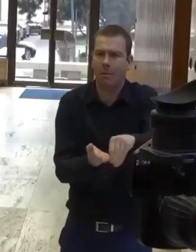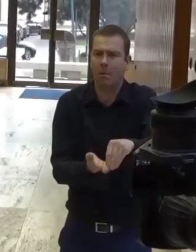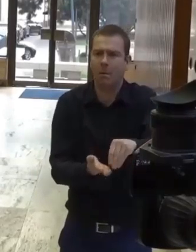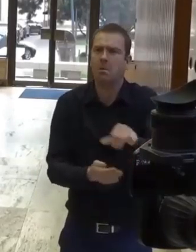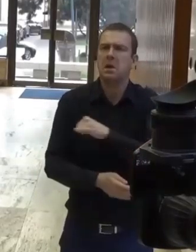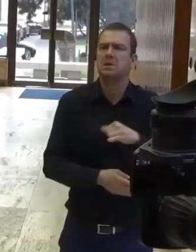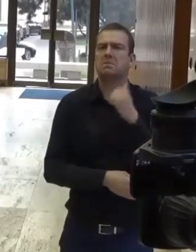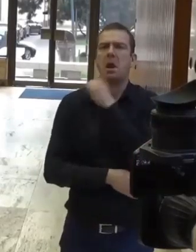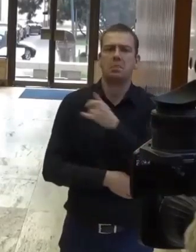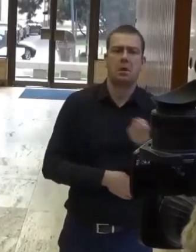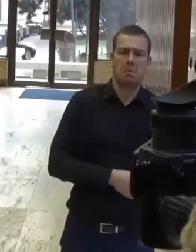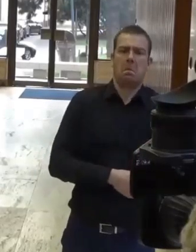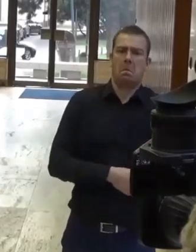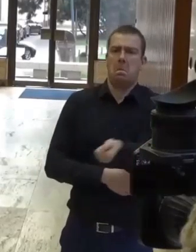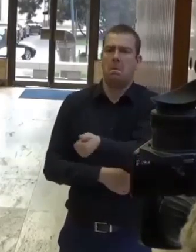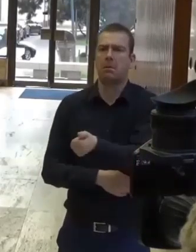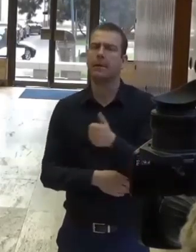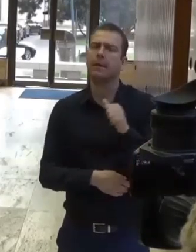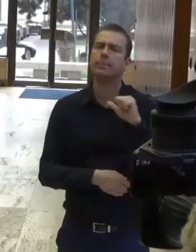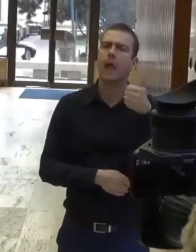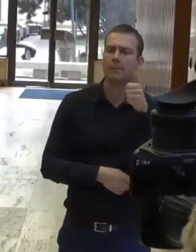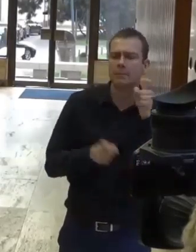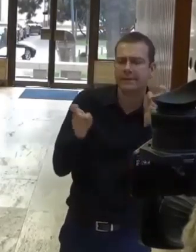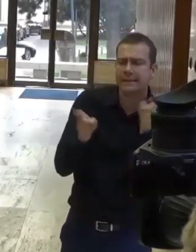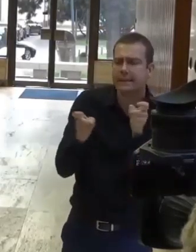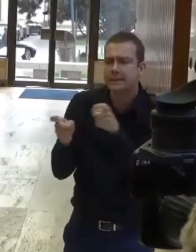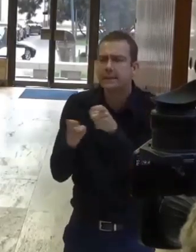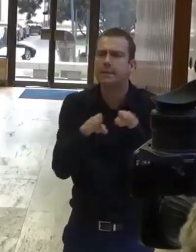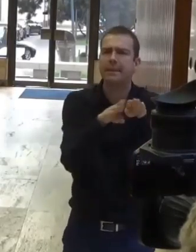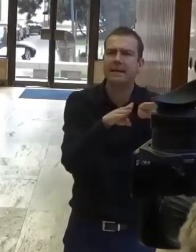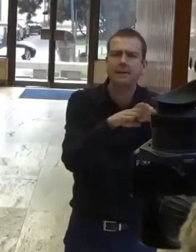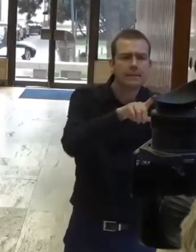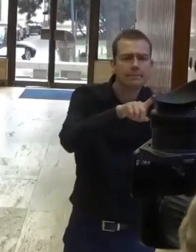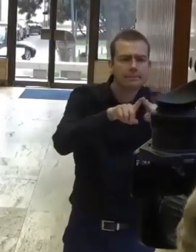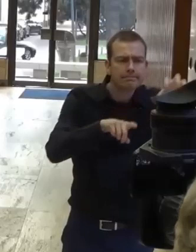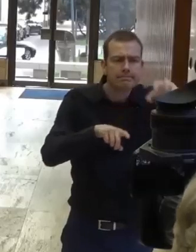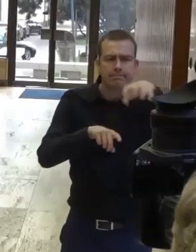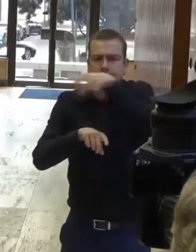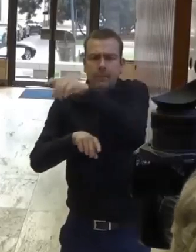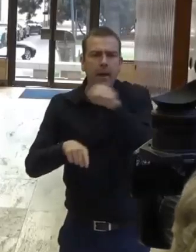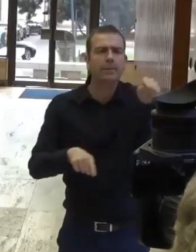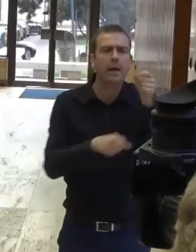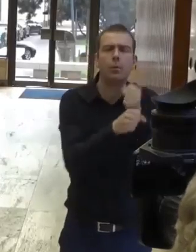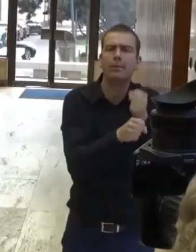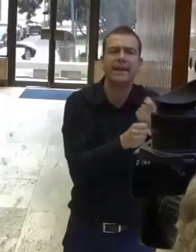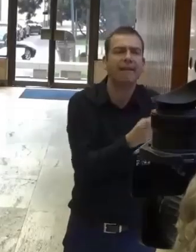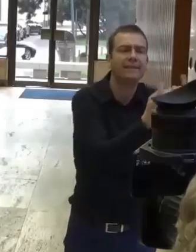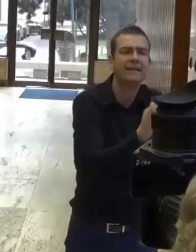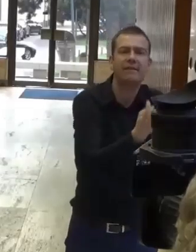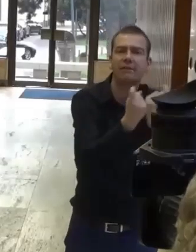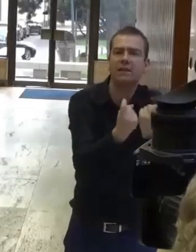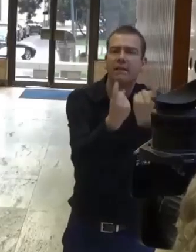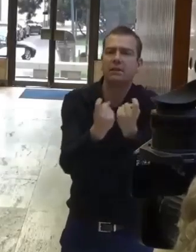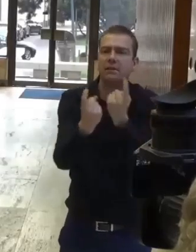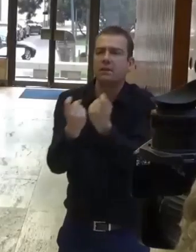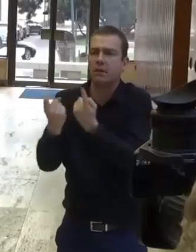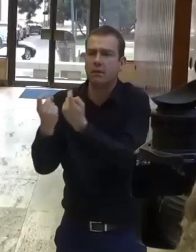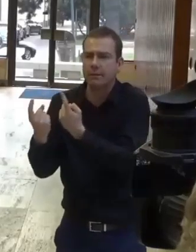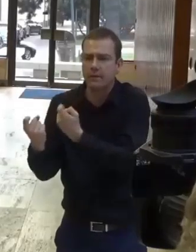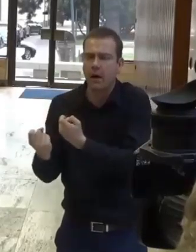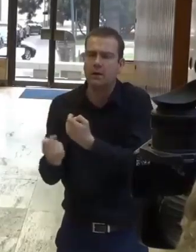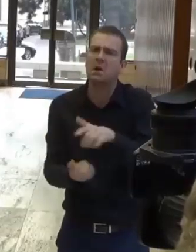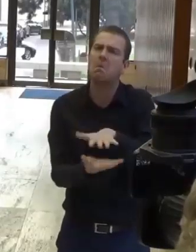každý rezort a tam sa snažiť vypísať jednoduché výzvy, výzvy, kde nebude potrebná akákoľvek